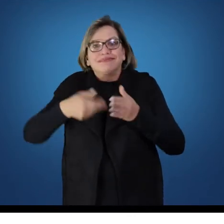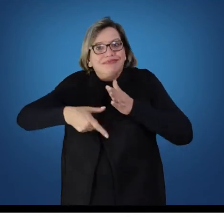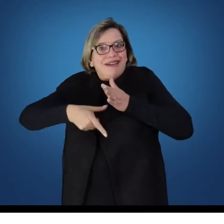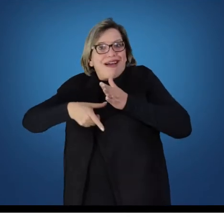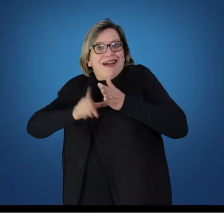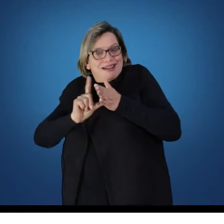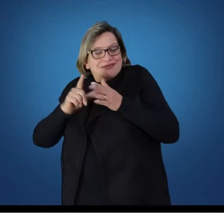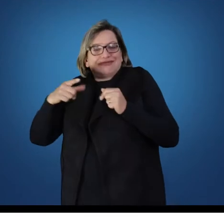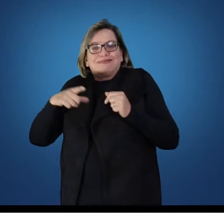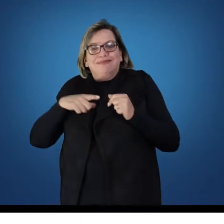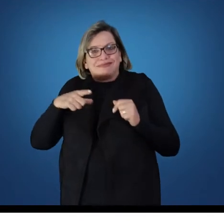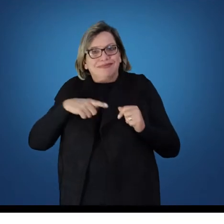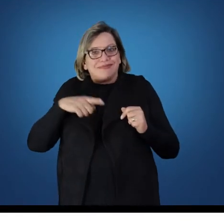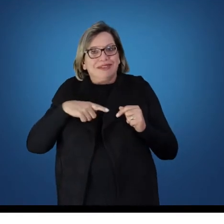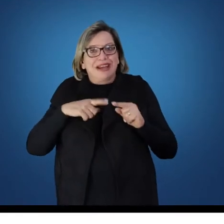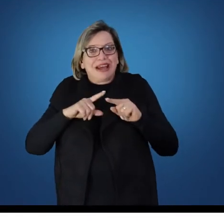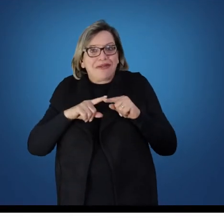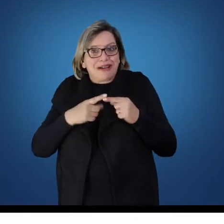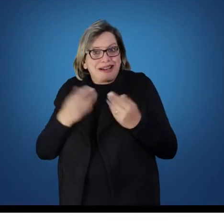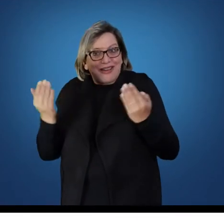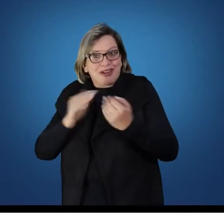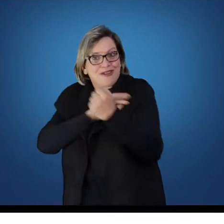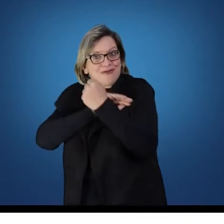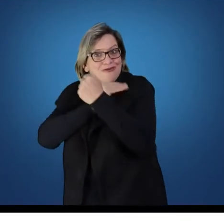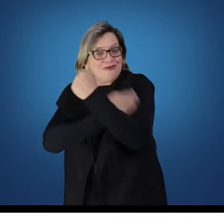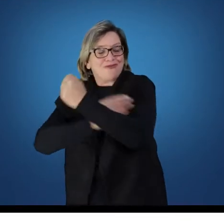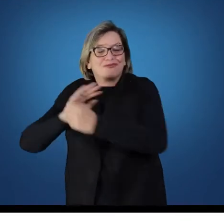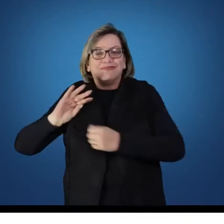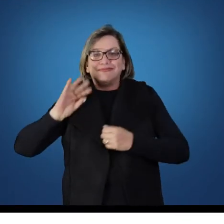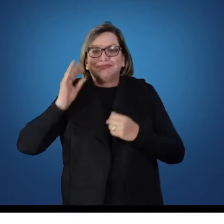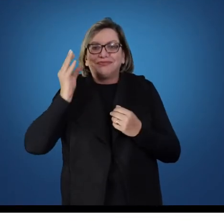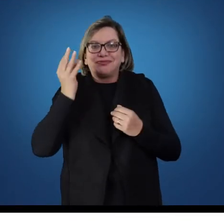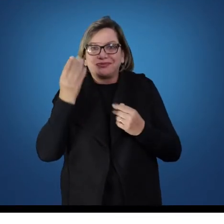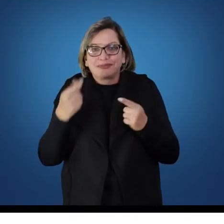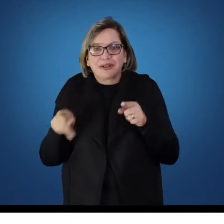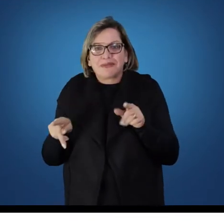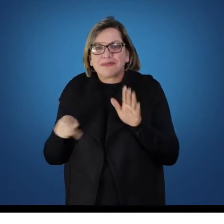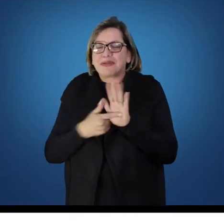período, mas aqui vão ganhando força a respeito da precariedade ainda